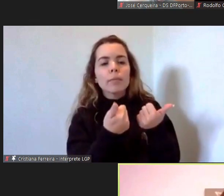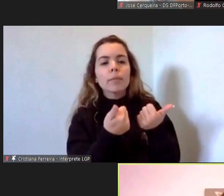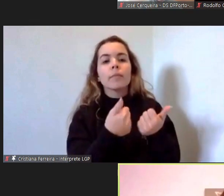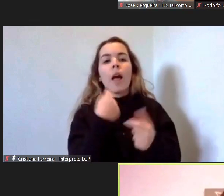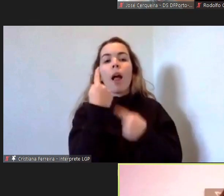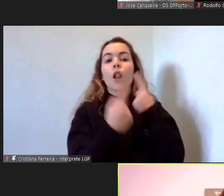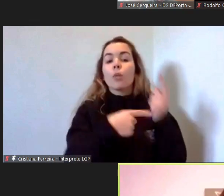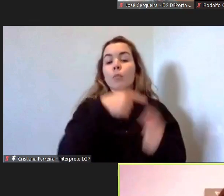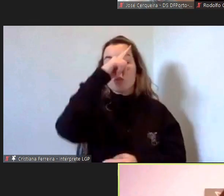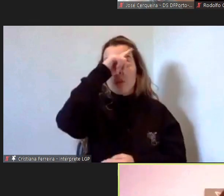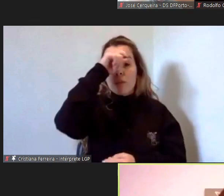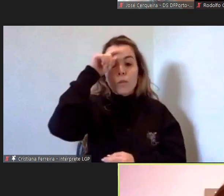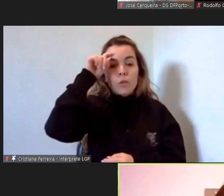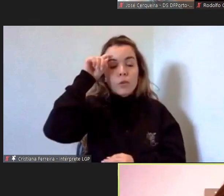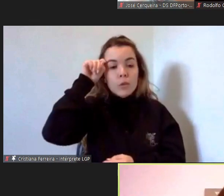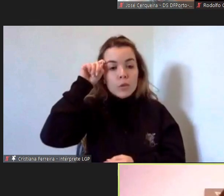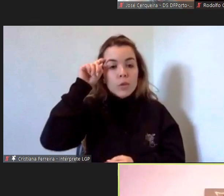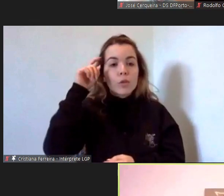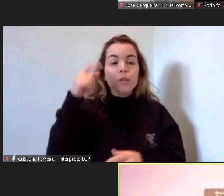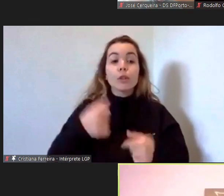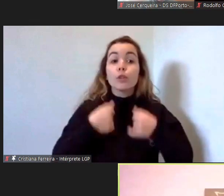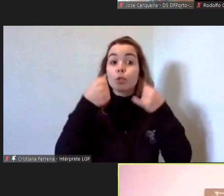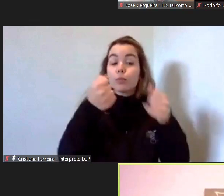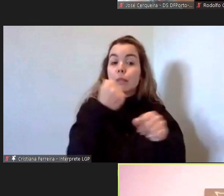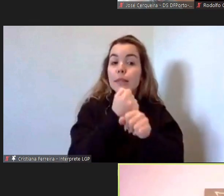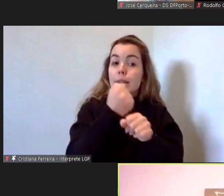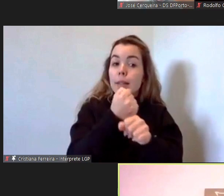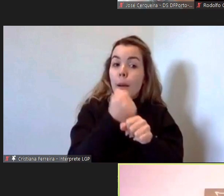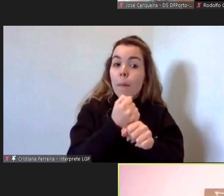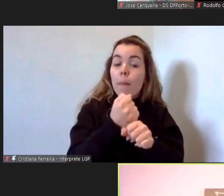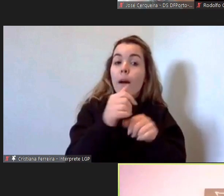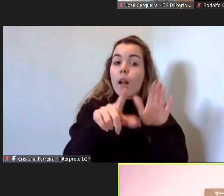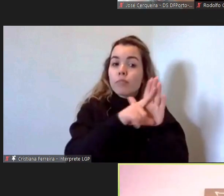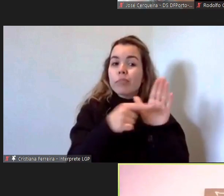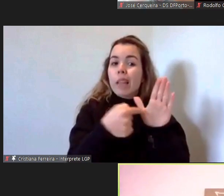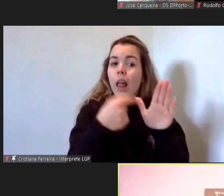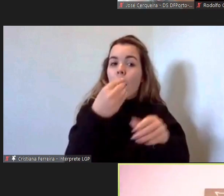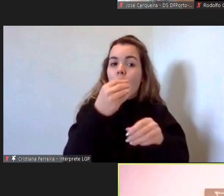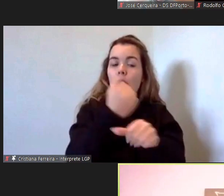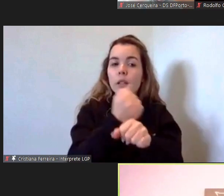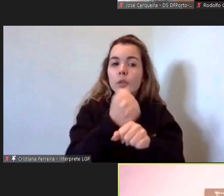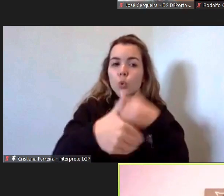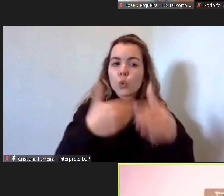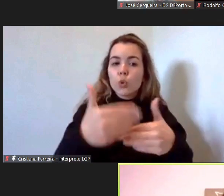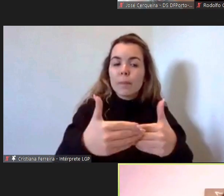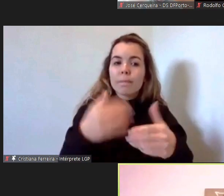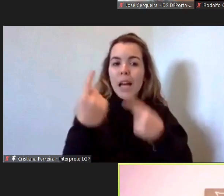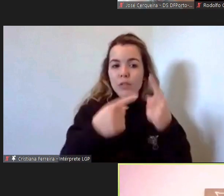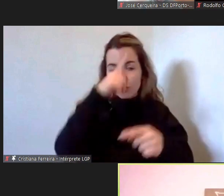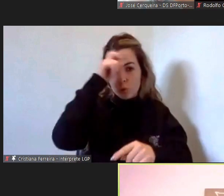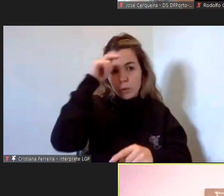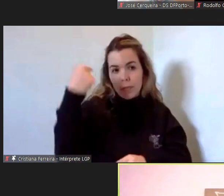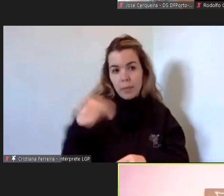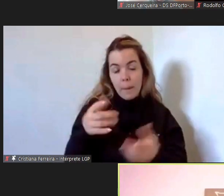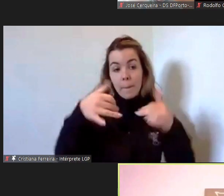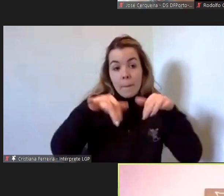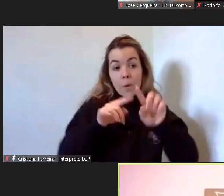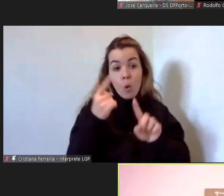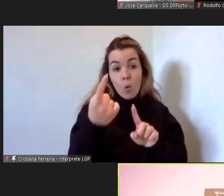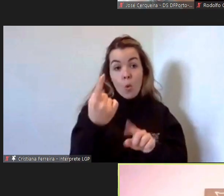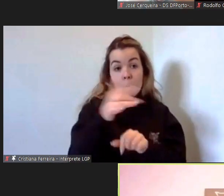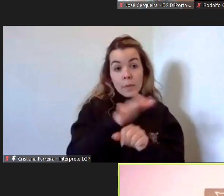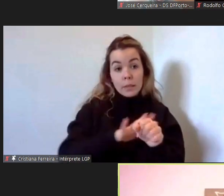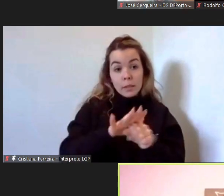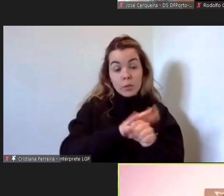dificuldade na sua operacionalização muitas vezes mas há aqui uma questão que pelo menos nós